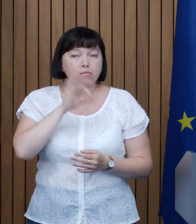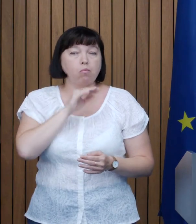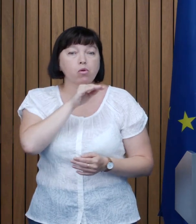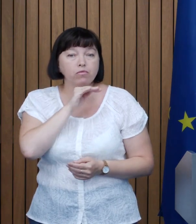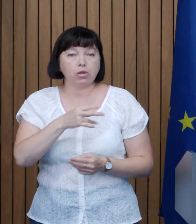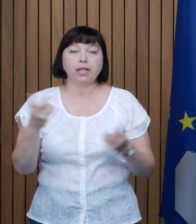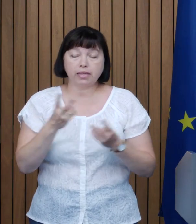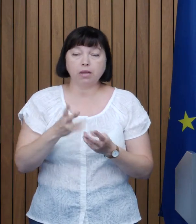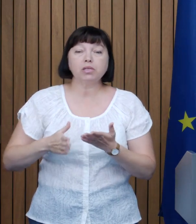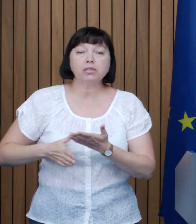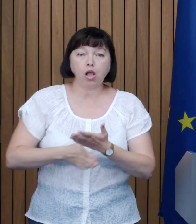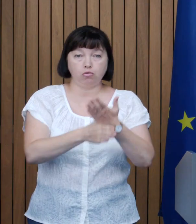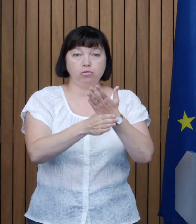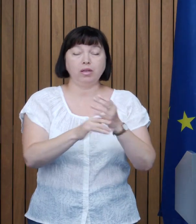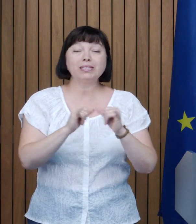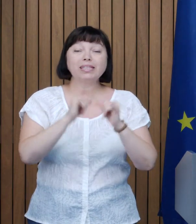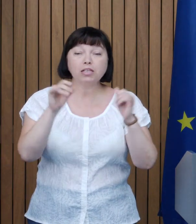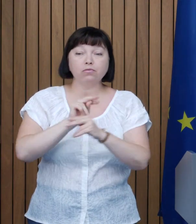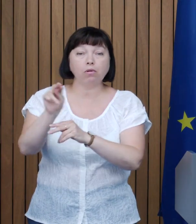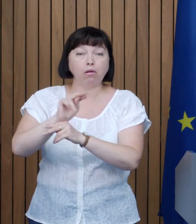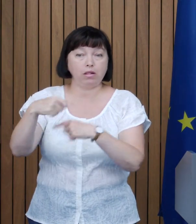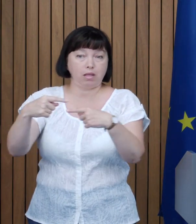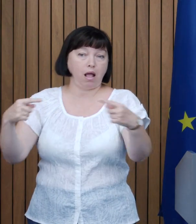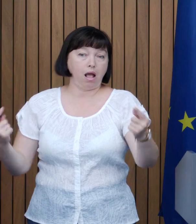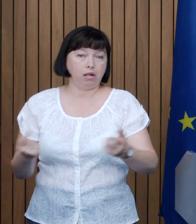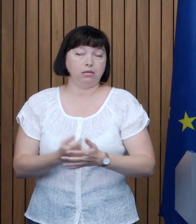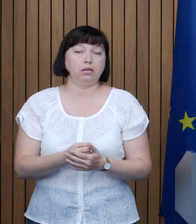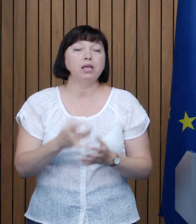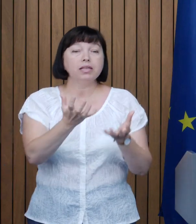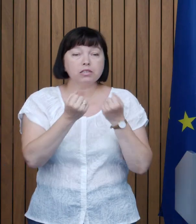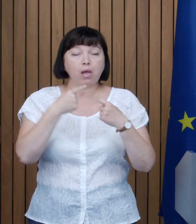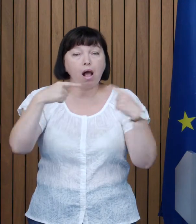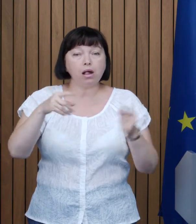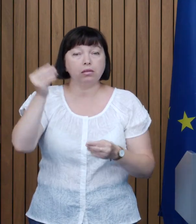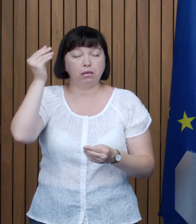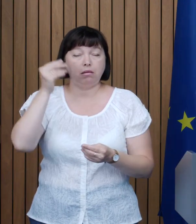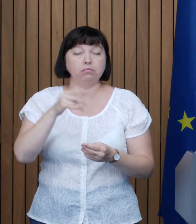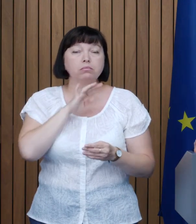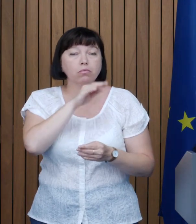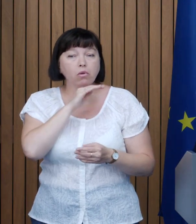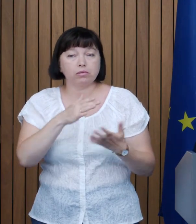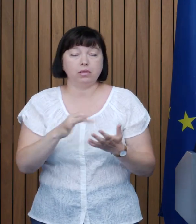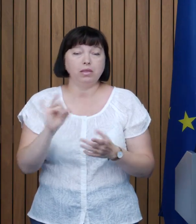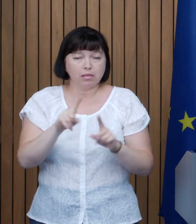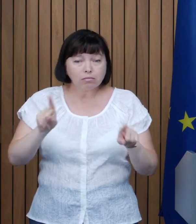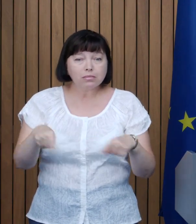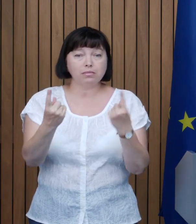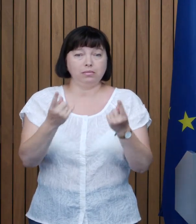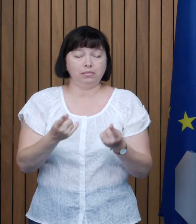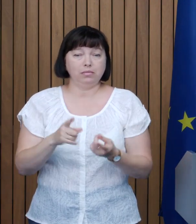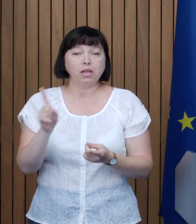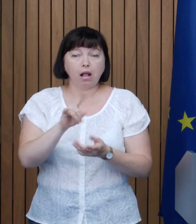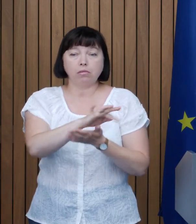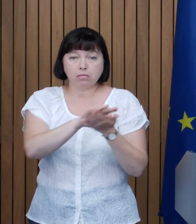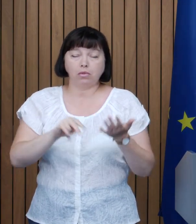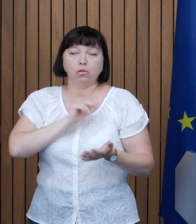profesională Trebuie să ajutăm să-și dezvolte abilități noi Să devină mai productivi și să încurajăm să stea pe piața